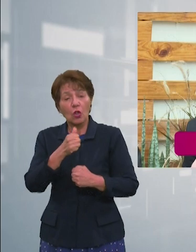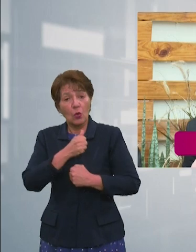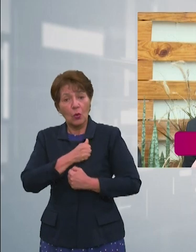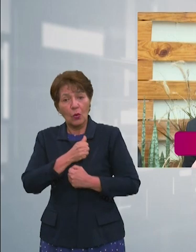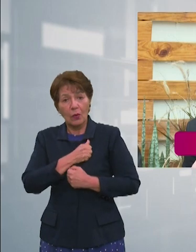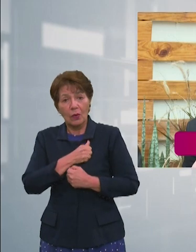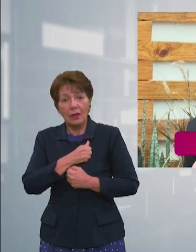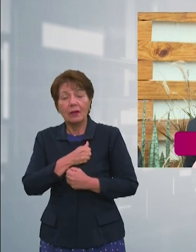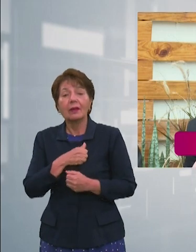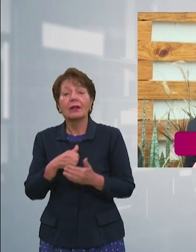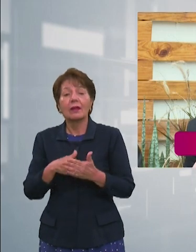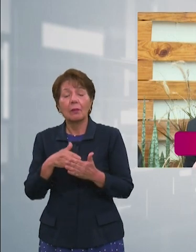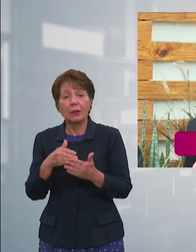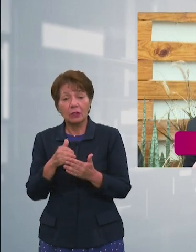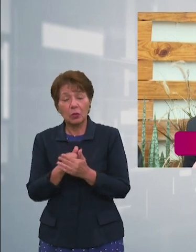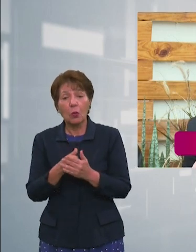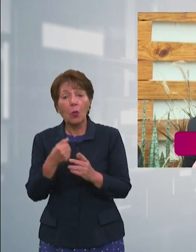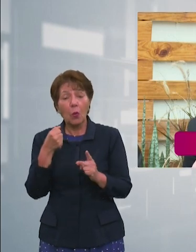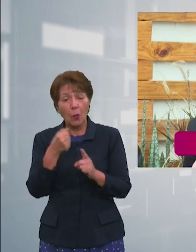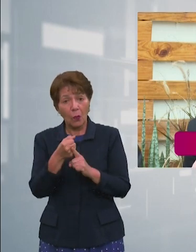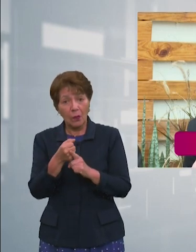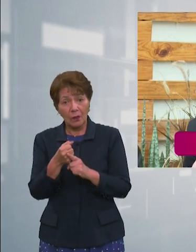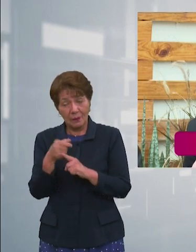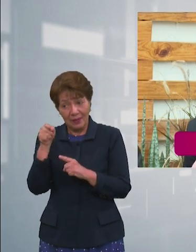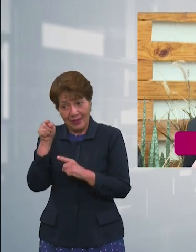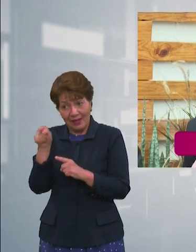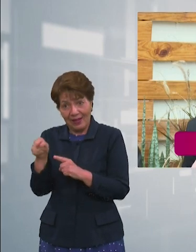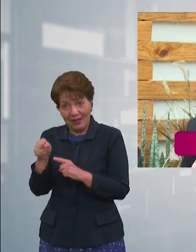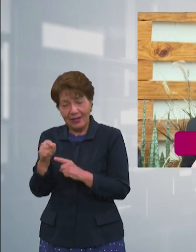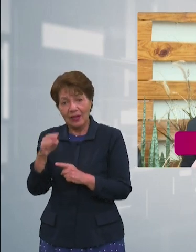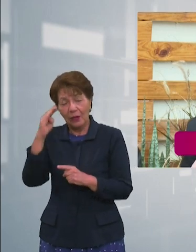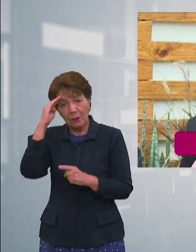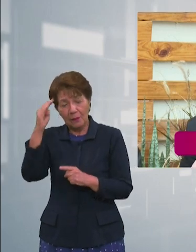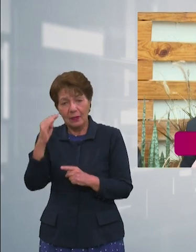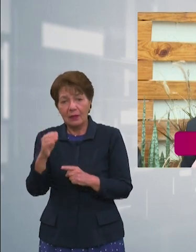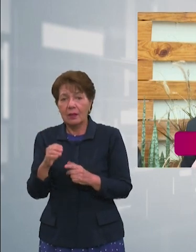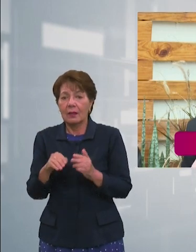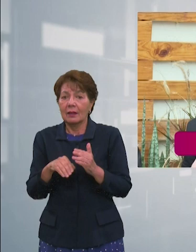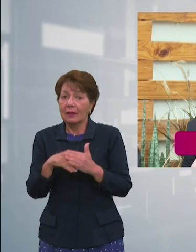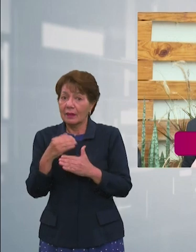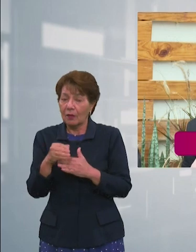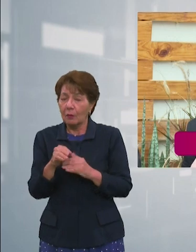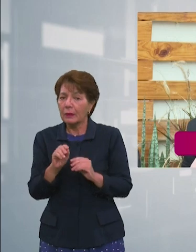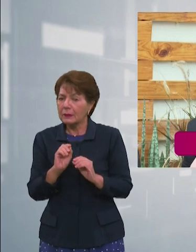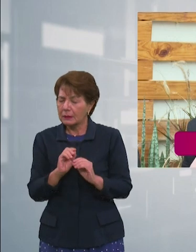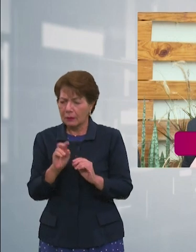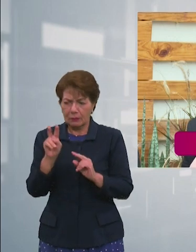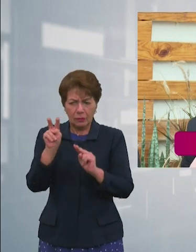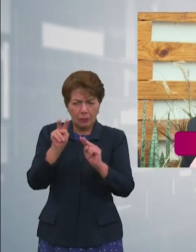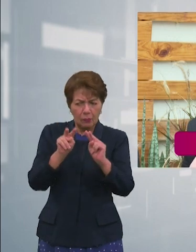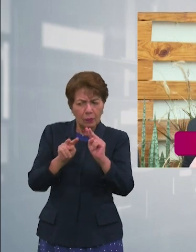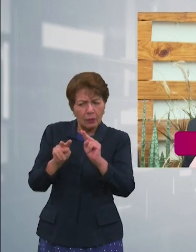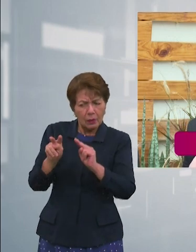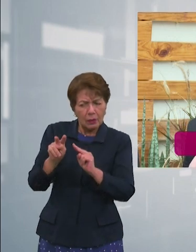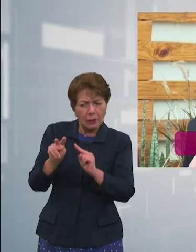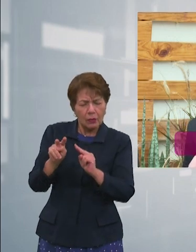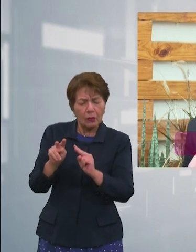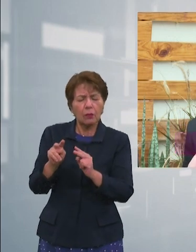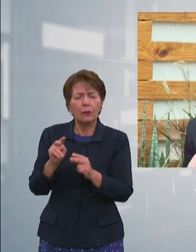barraca y ese mismo día hubo movimientos irregulares en el cuerpo castrense y estaba detrás